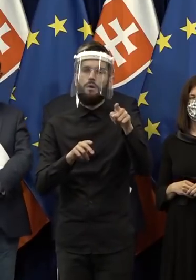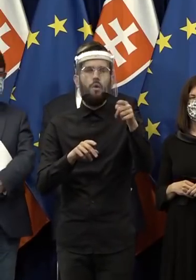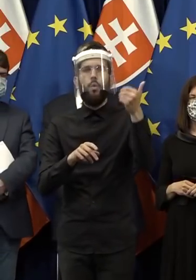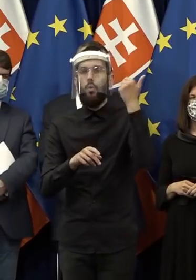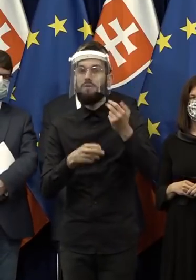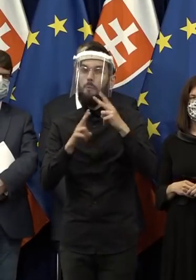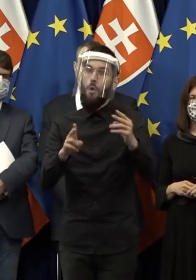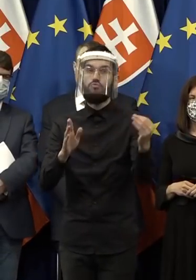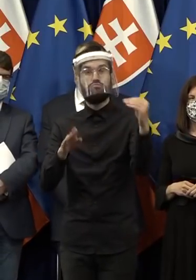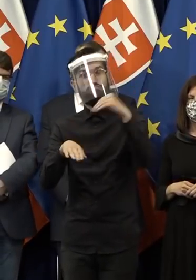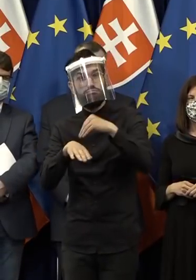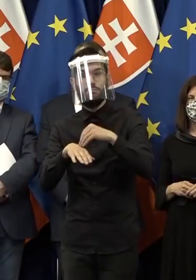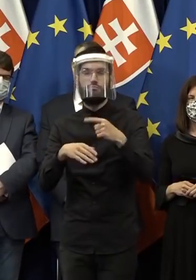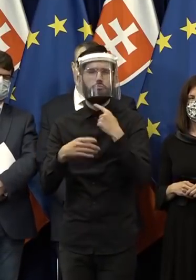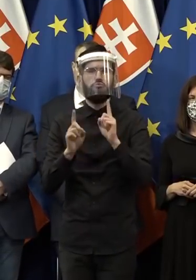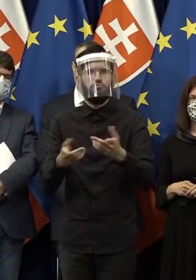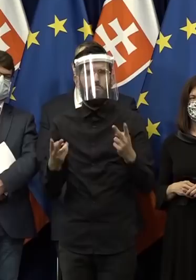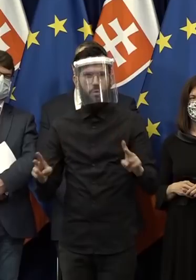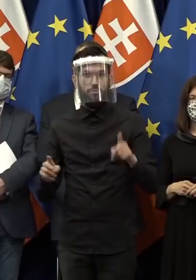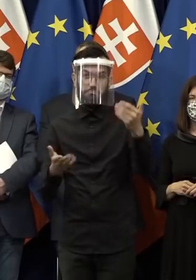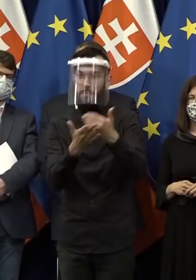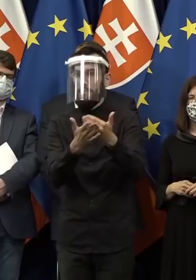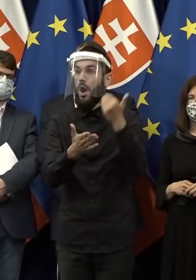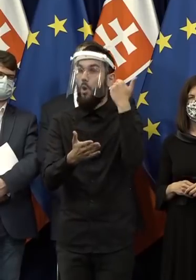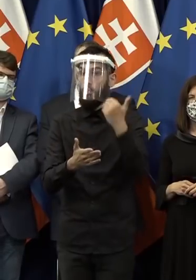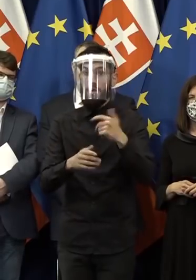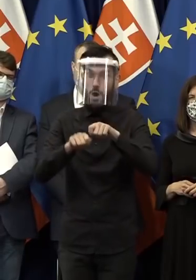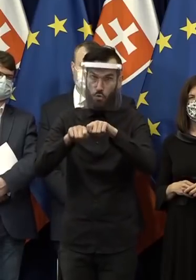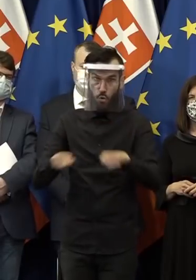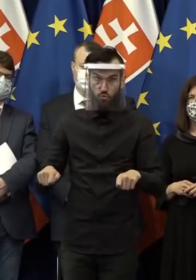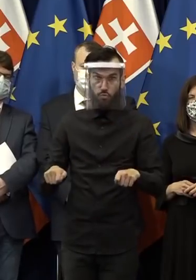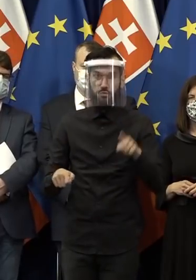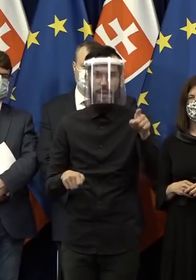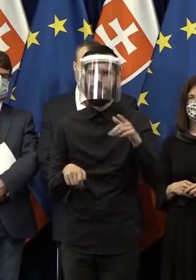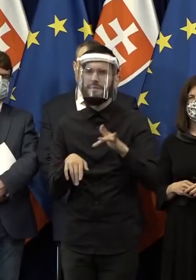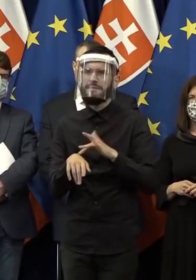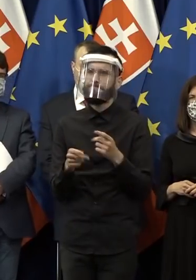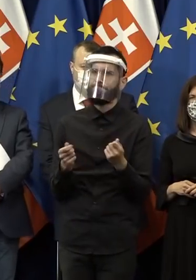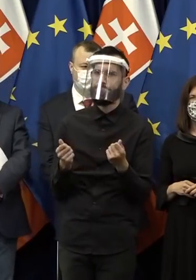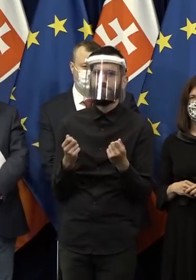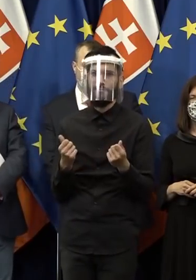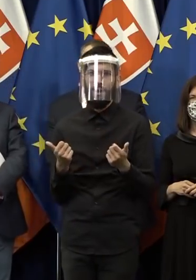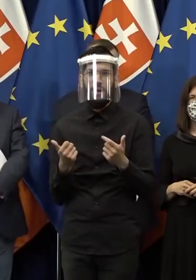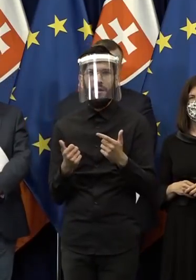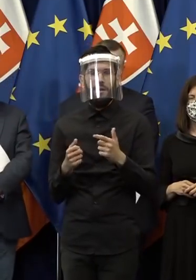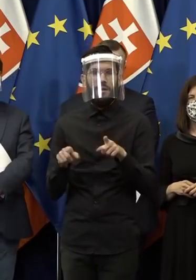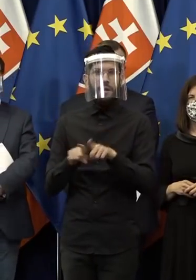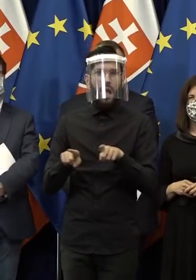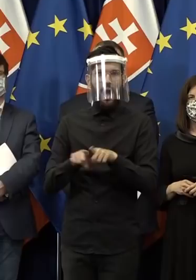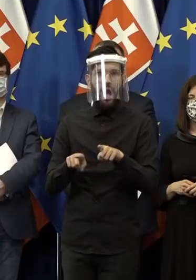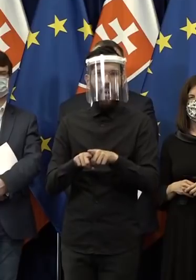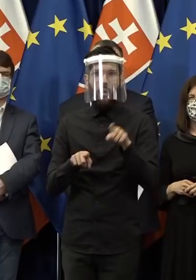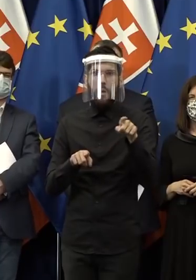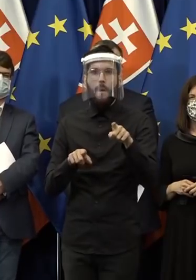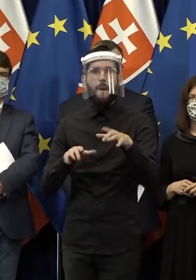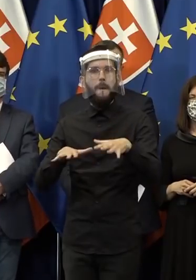vlastne? To bude napríklad to, že občania, keď sa rozhodnú, nebudú cítiť nejaké zrkadlenie sa medzi tými